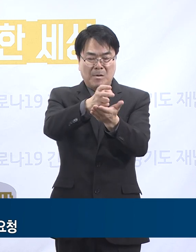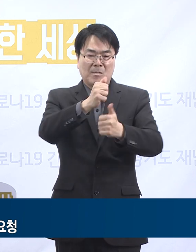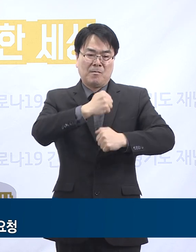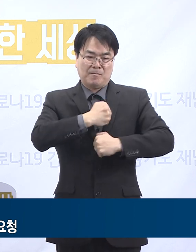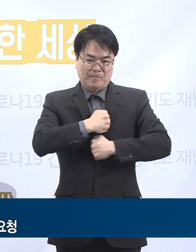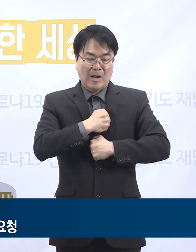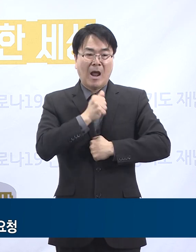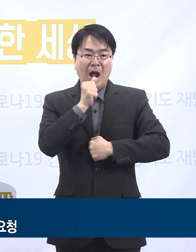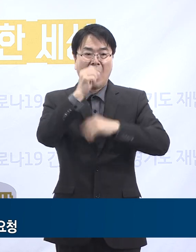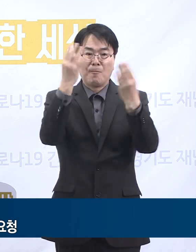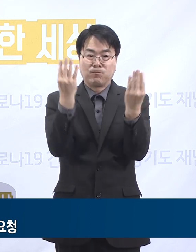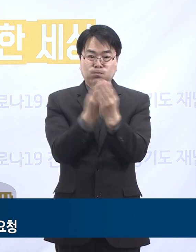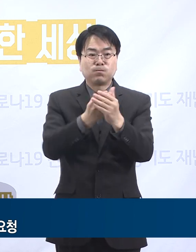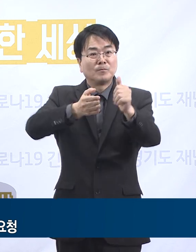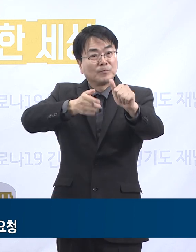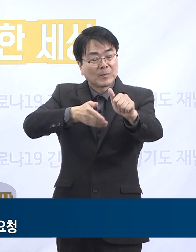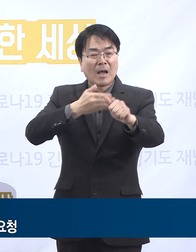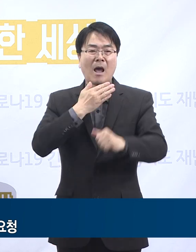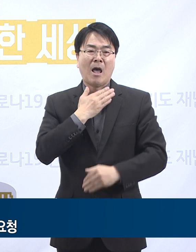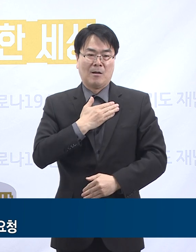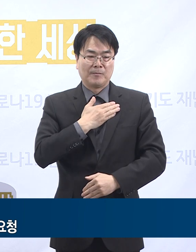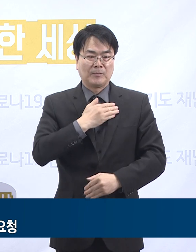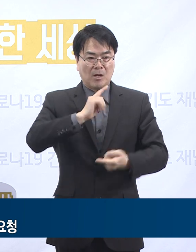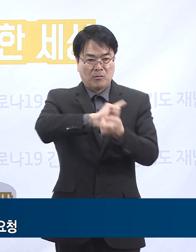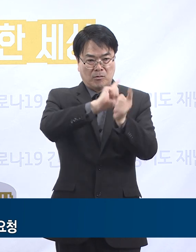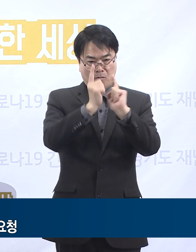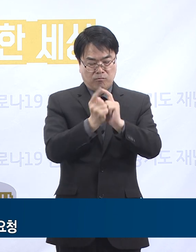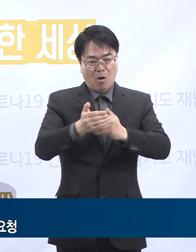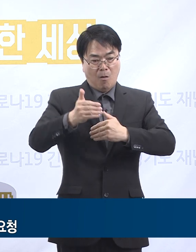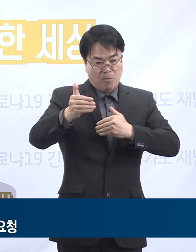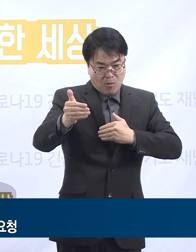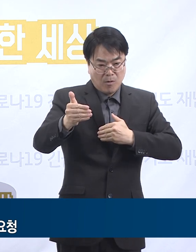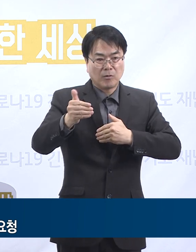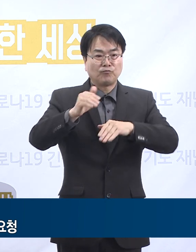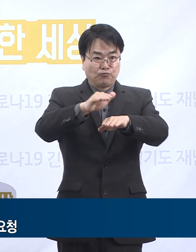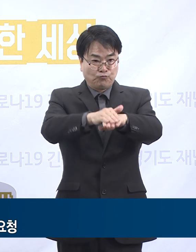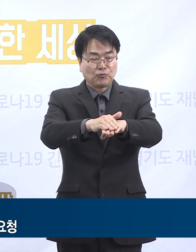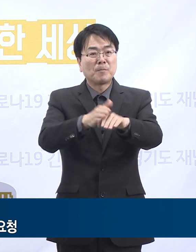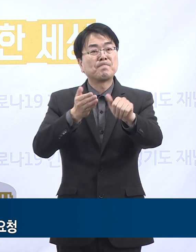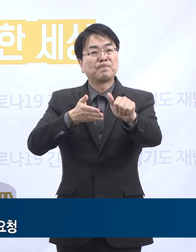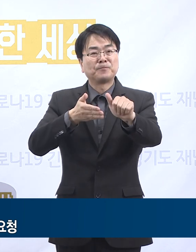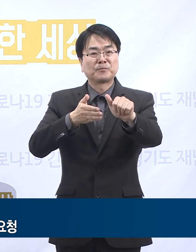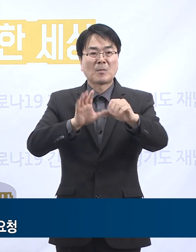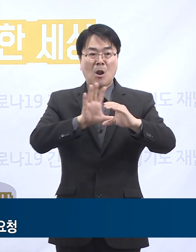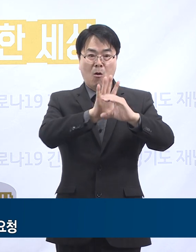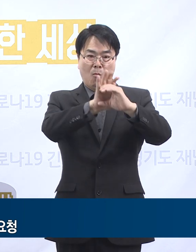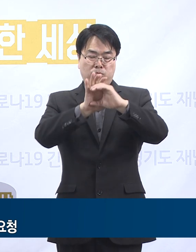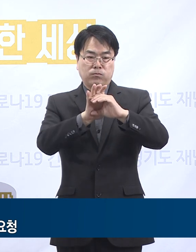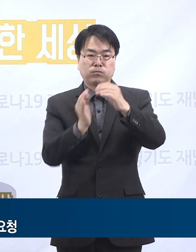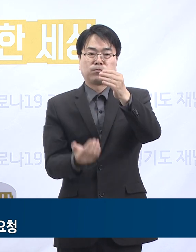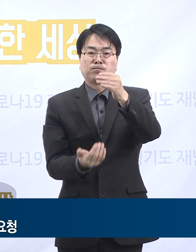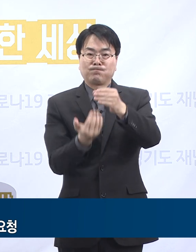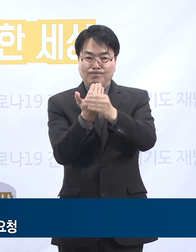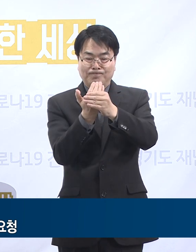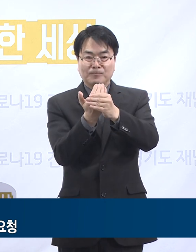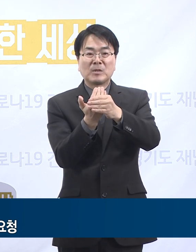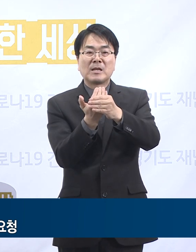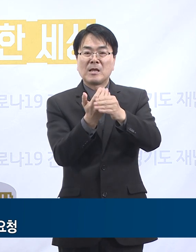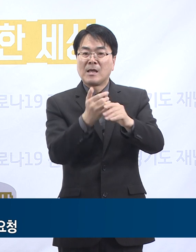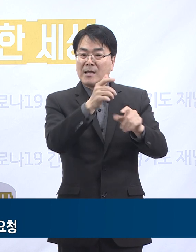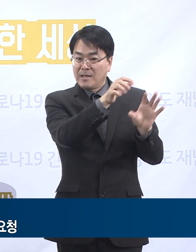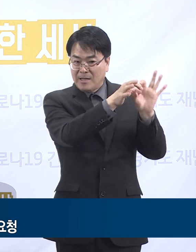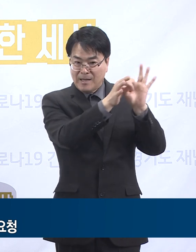지키도록 하는 등 강화된 물리적 거리 두기를 시행하고 있습니다. 코로나19 발생이 산발적으로